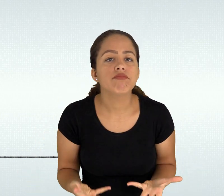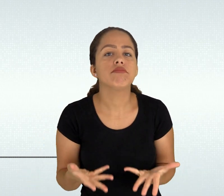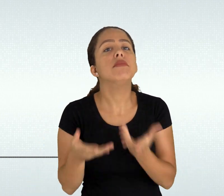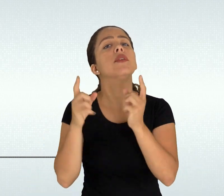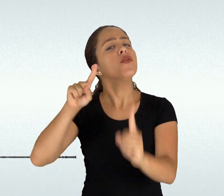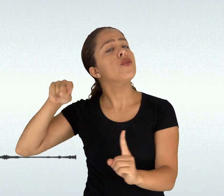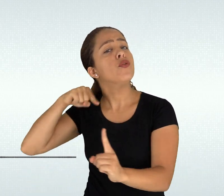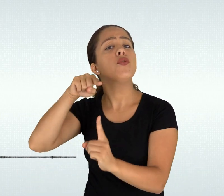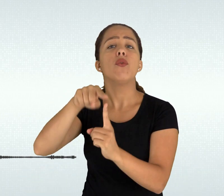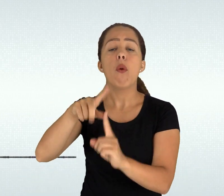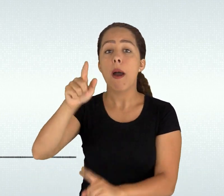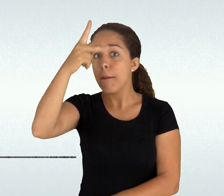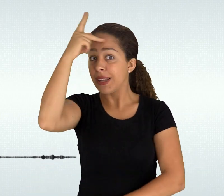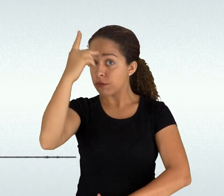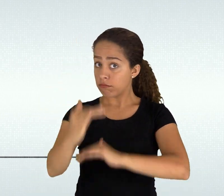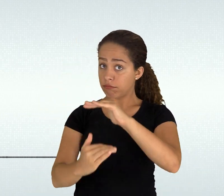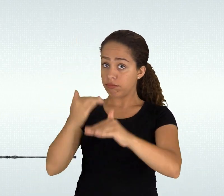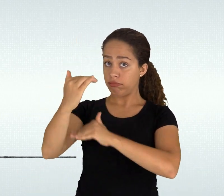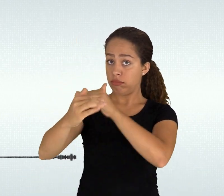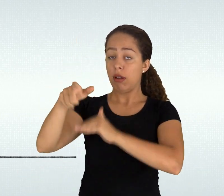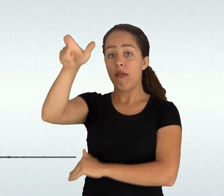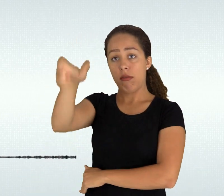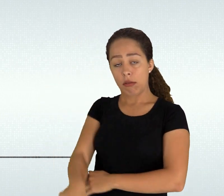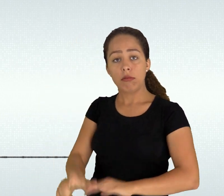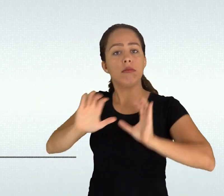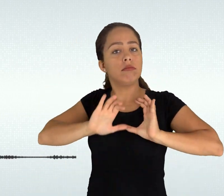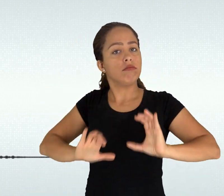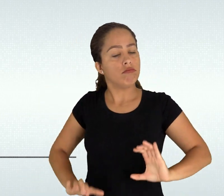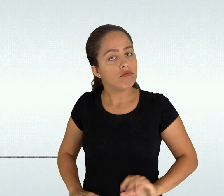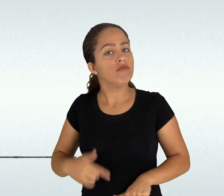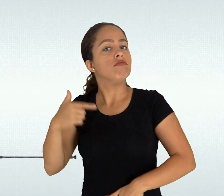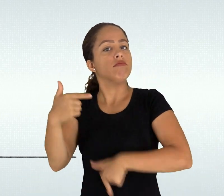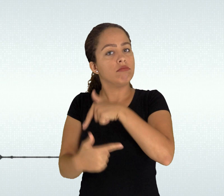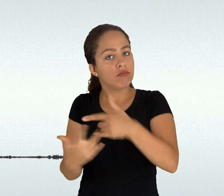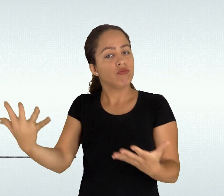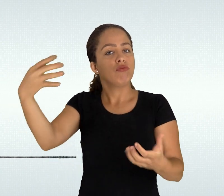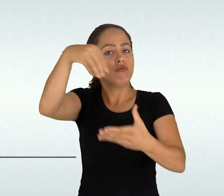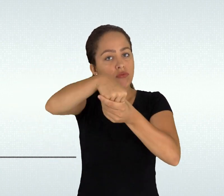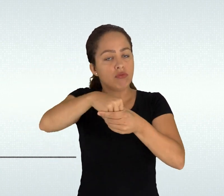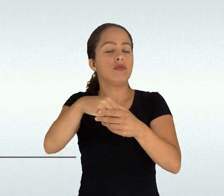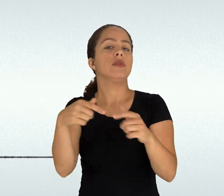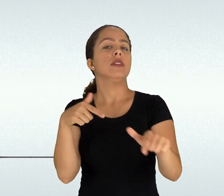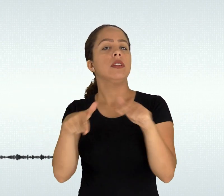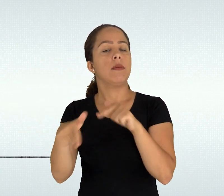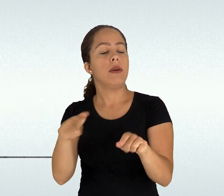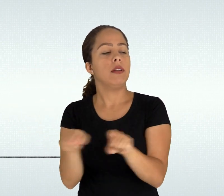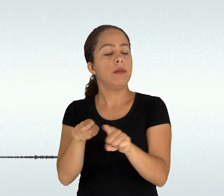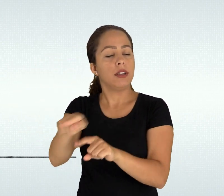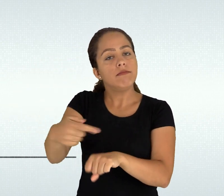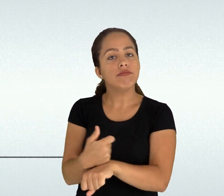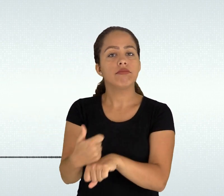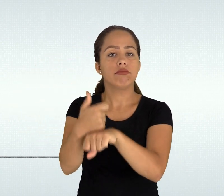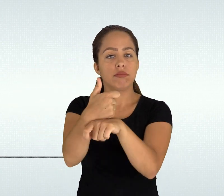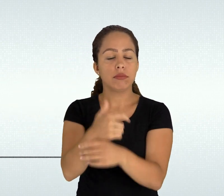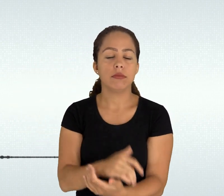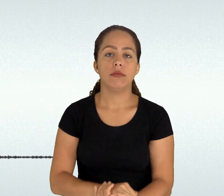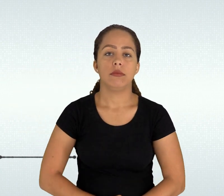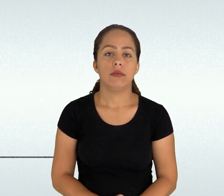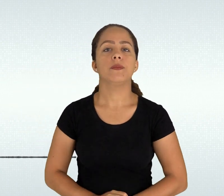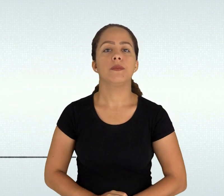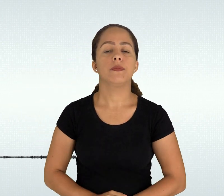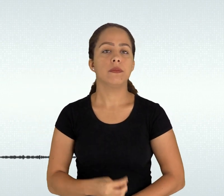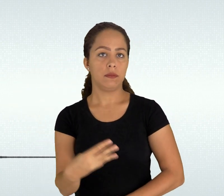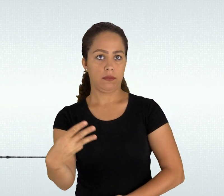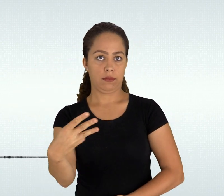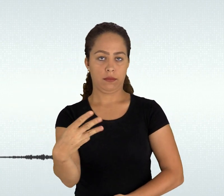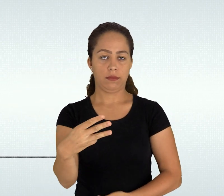escolar certamente não faltam exemplos que nos mostrem a importância do aprendizado pelos jovens estudantes da